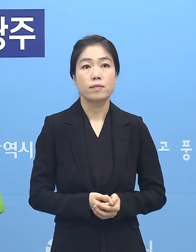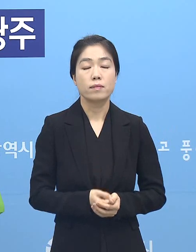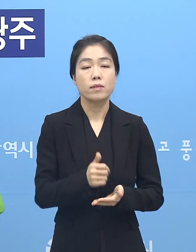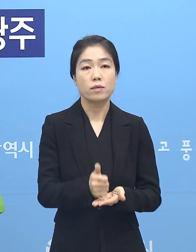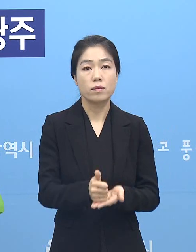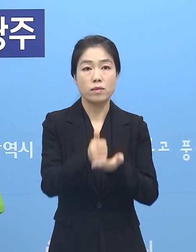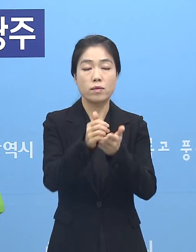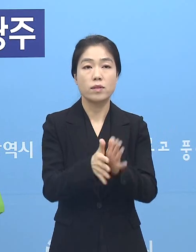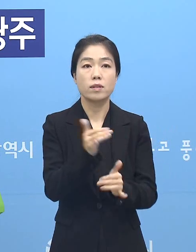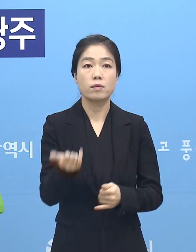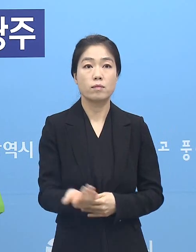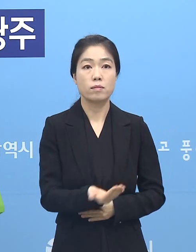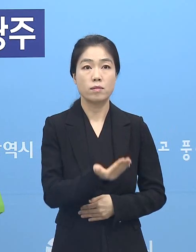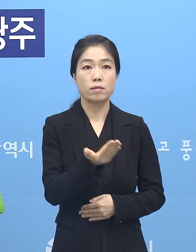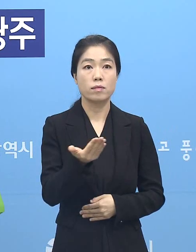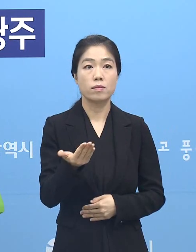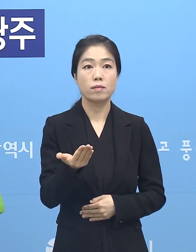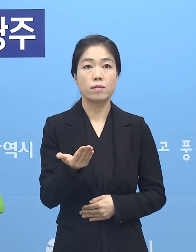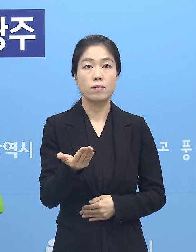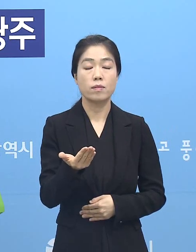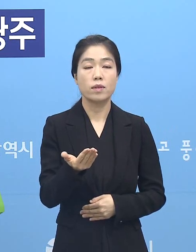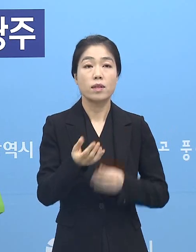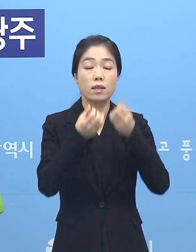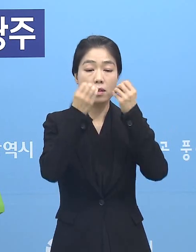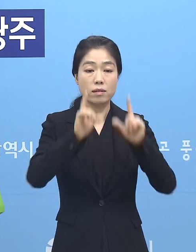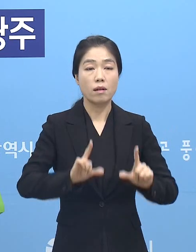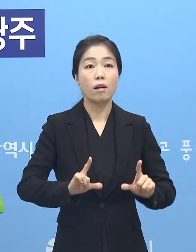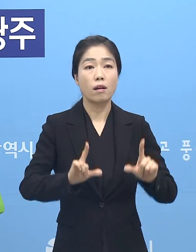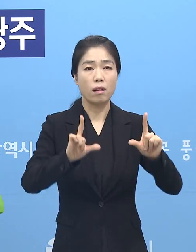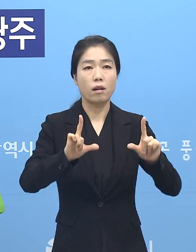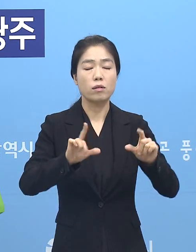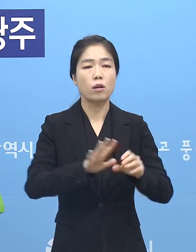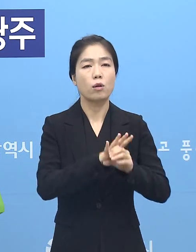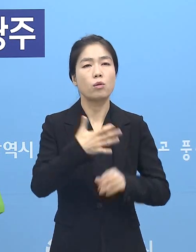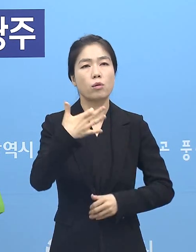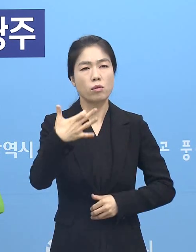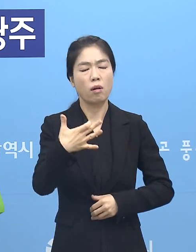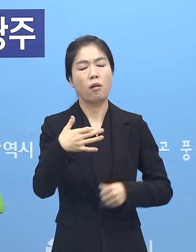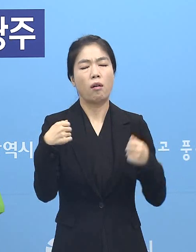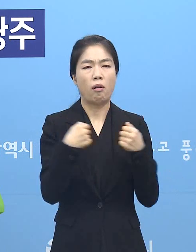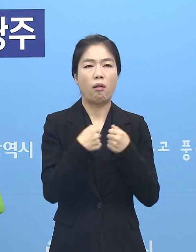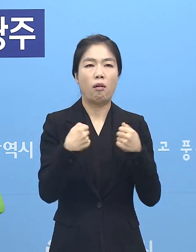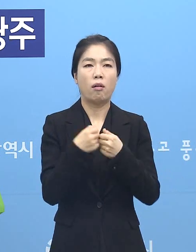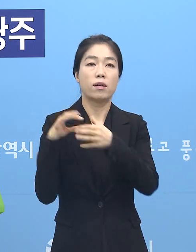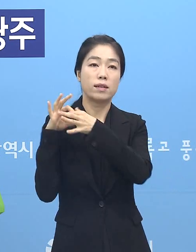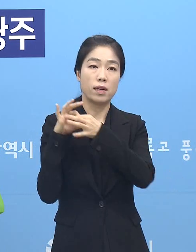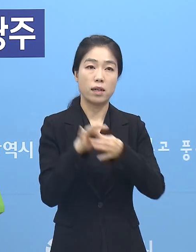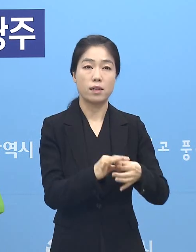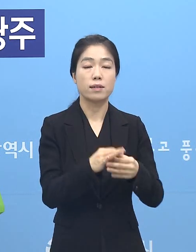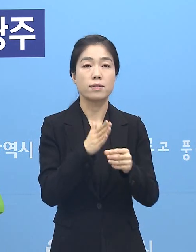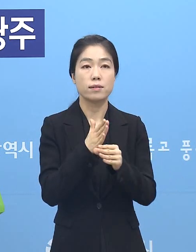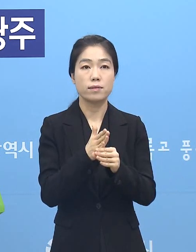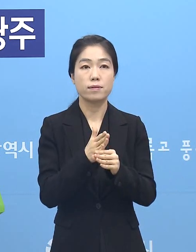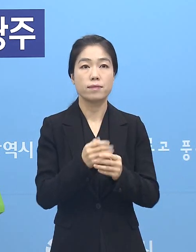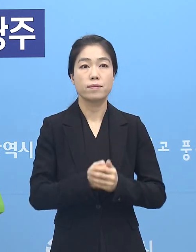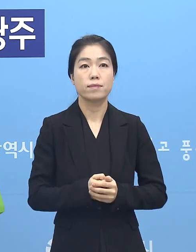존경하는 시민 여러분, 신축년 새해에도 코로나19와의 사투가 계속되고 있습니다.